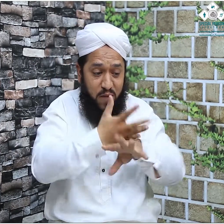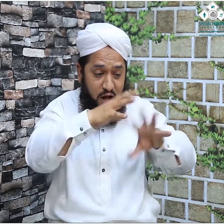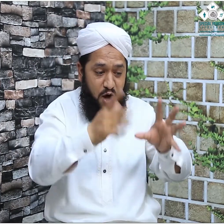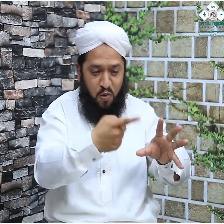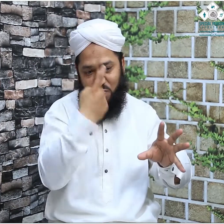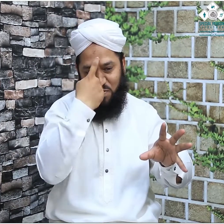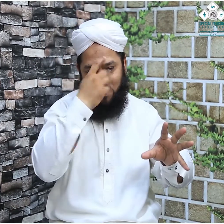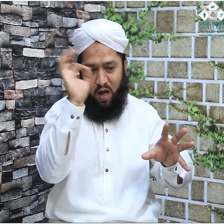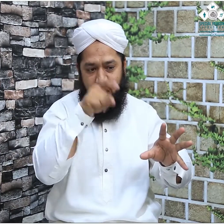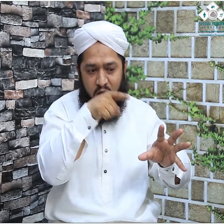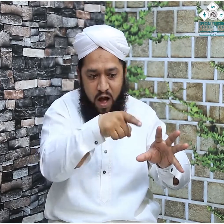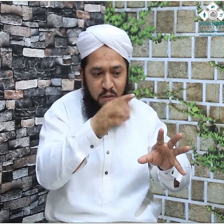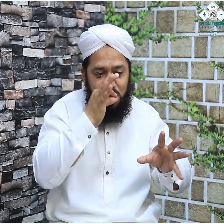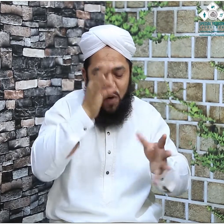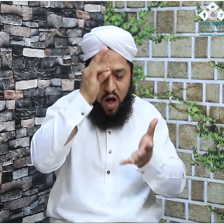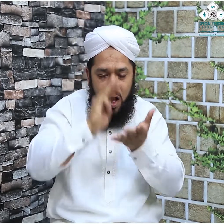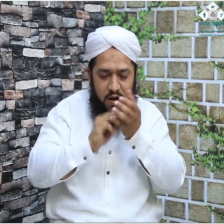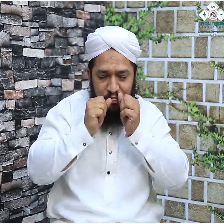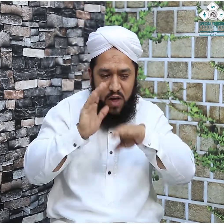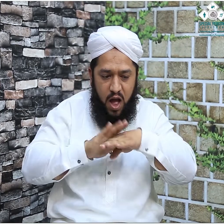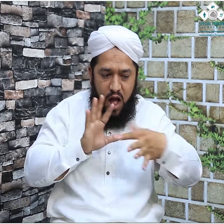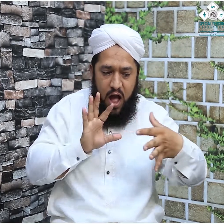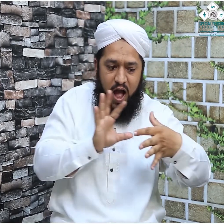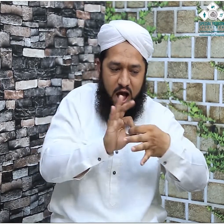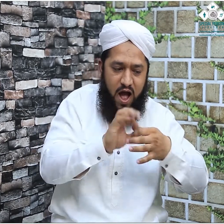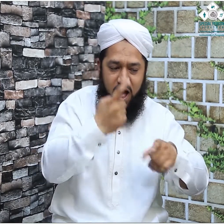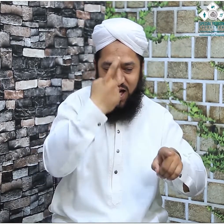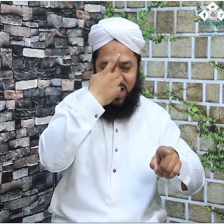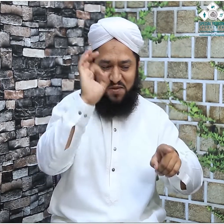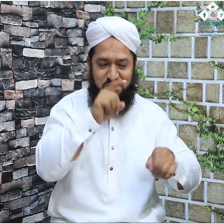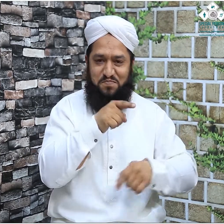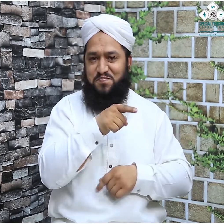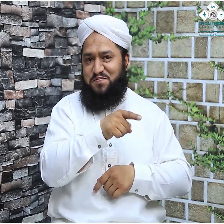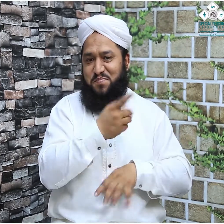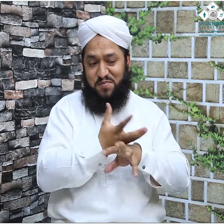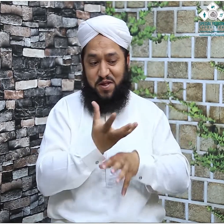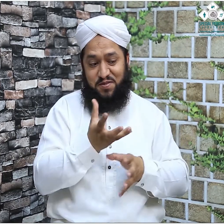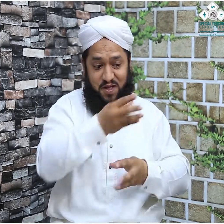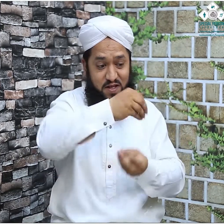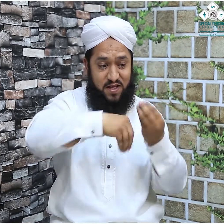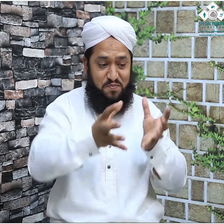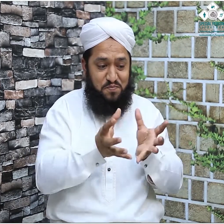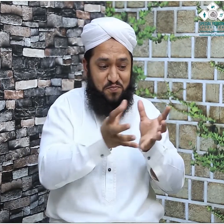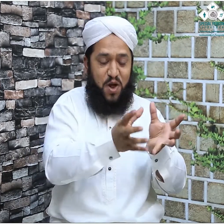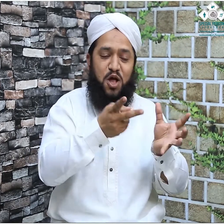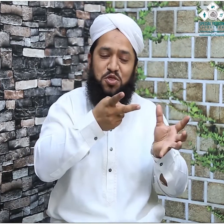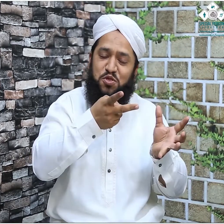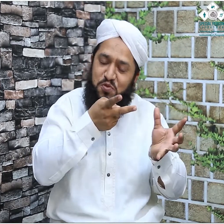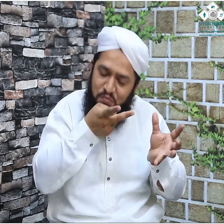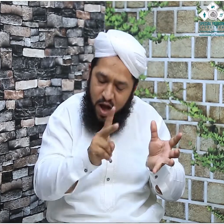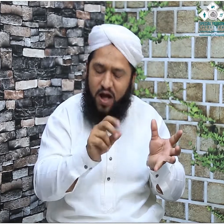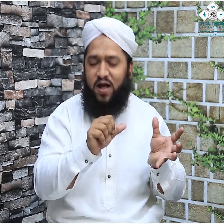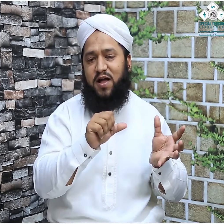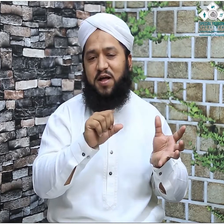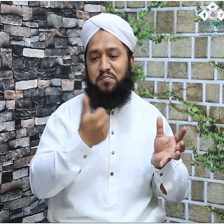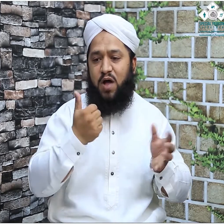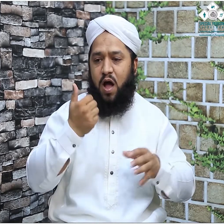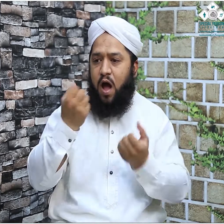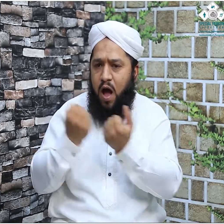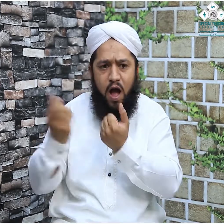میں ایک بار پھر فکس کر دیا اور یہ لڑائی یہ جگڑا سب سیٹسفائے ہو گئے کہ ٹھیک ہے ہم اس میں شریک تو رہے چادر کو اٹھانے